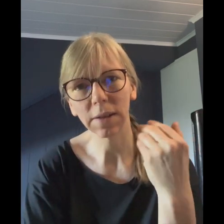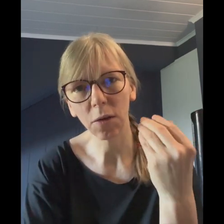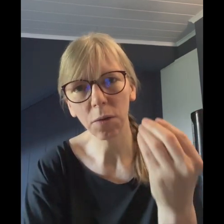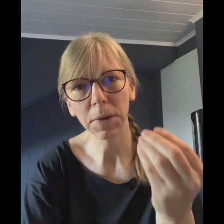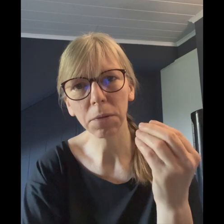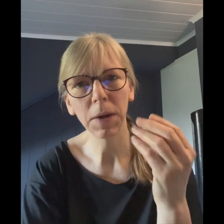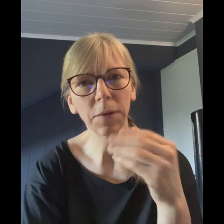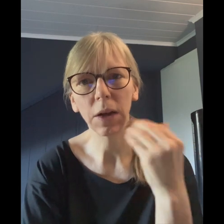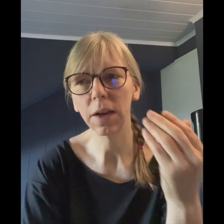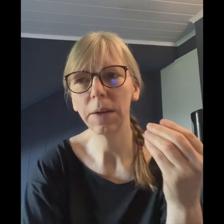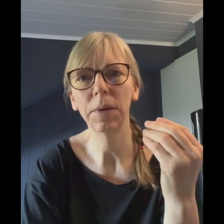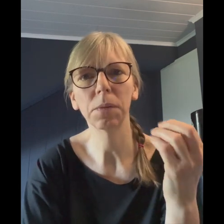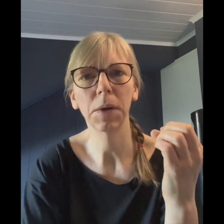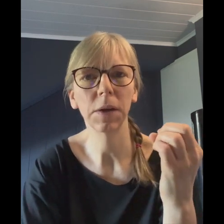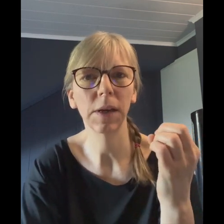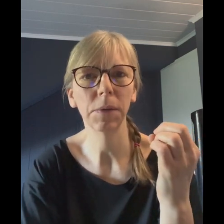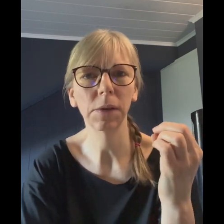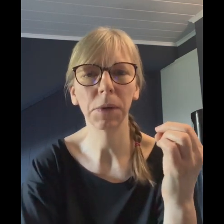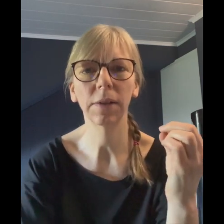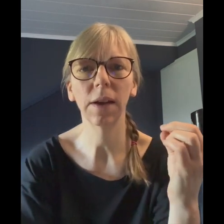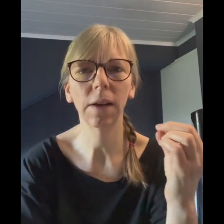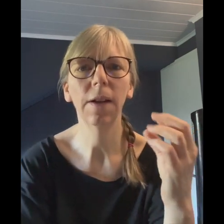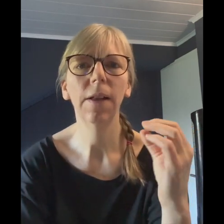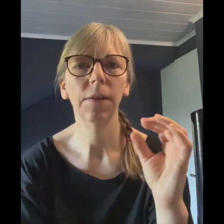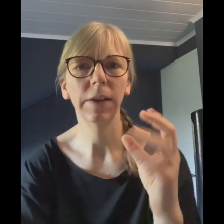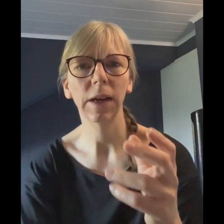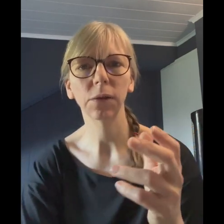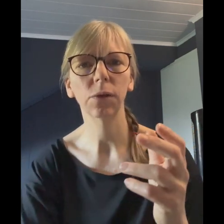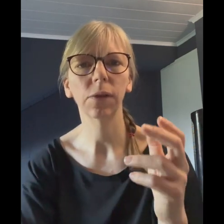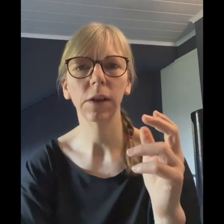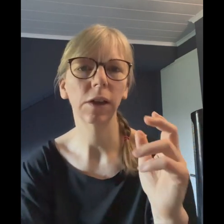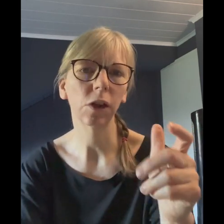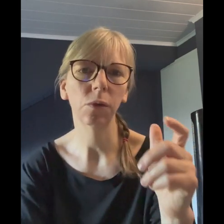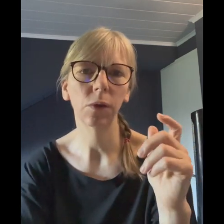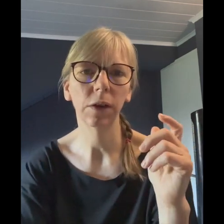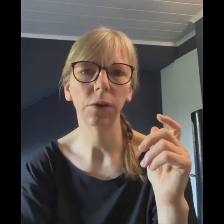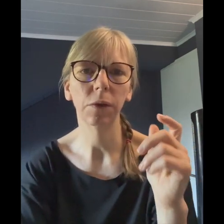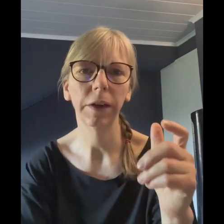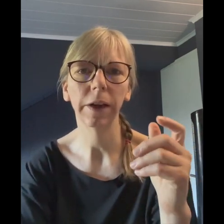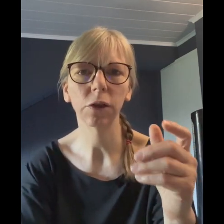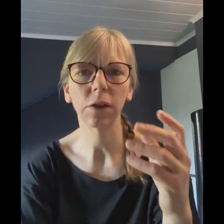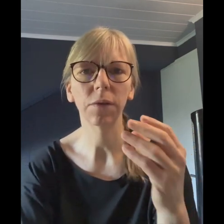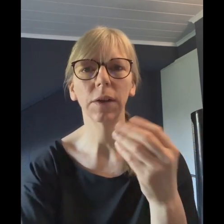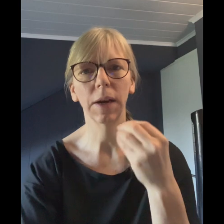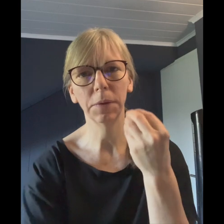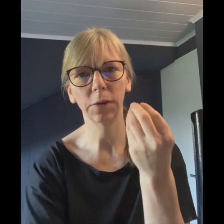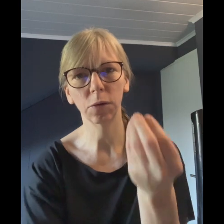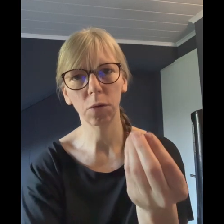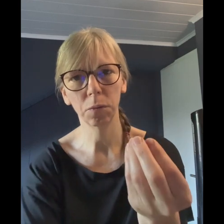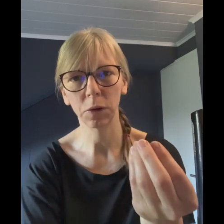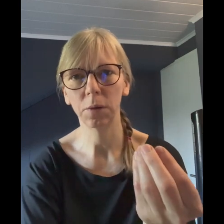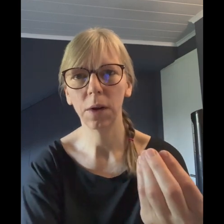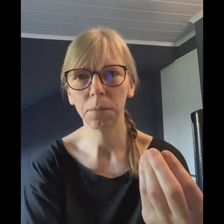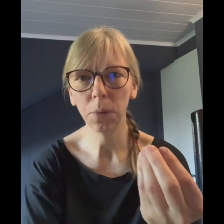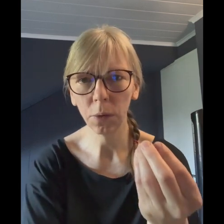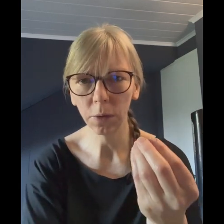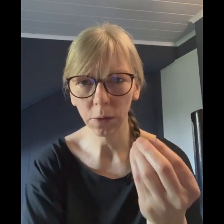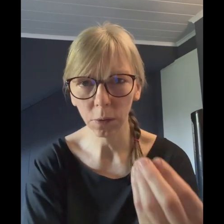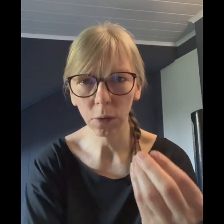auch manchmal. Wir erleben das bei Diabetespatienten, wenn da sozusagen nicht genügend Insulin hergestellt wird, haben die so einen komischen Mundgeruch.